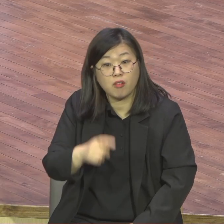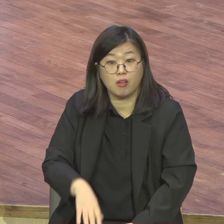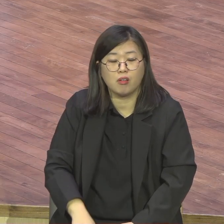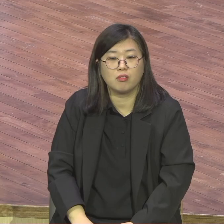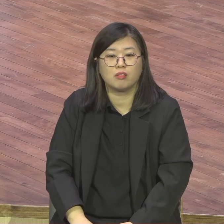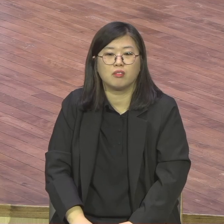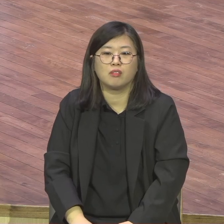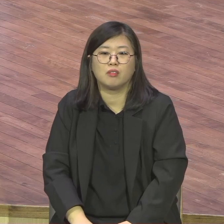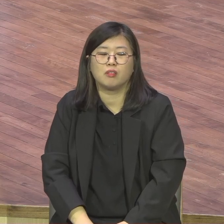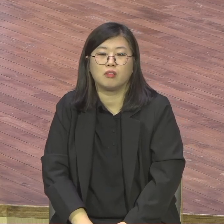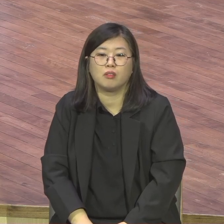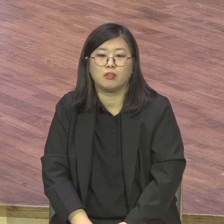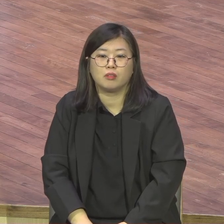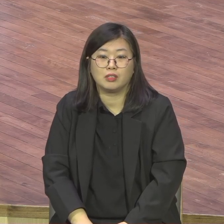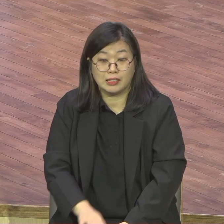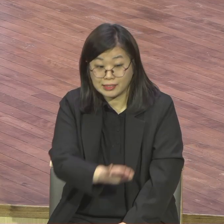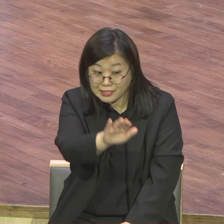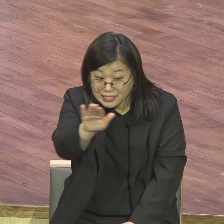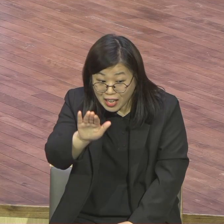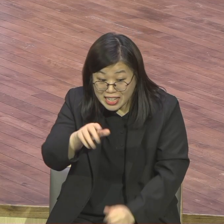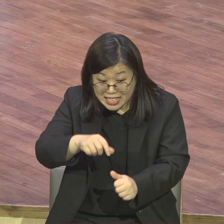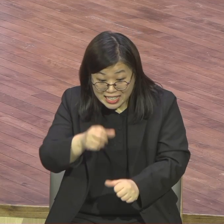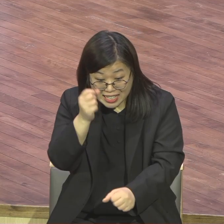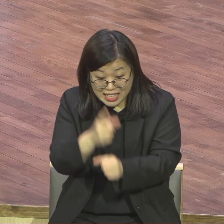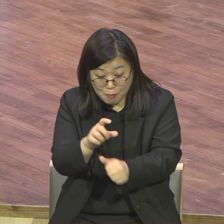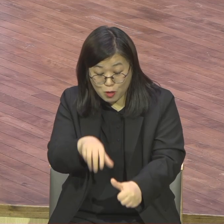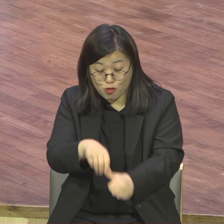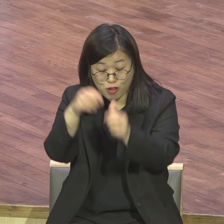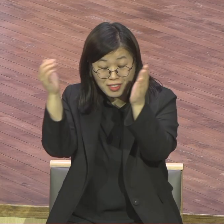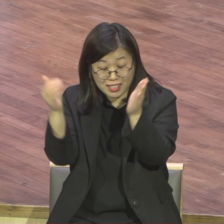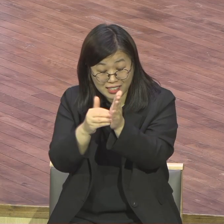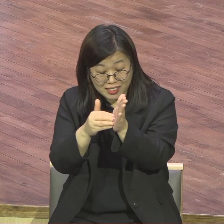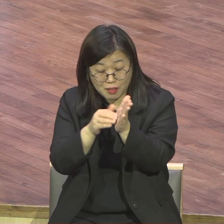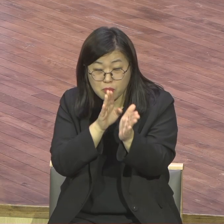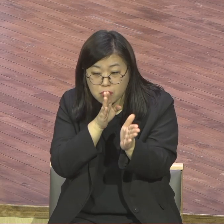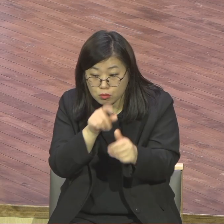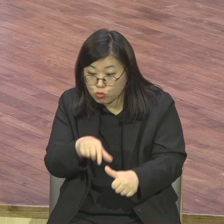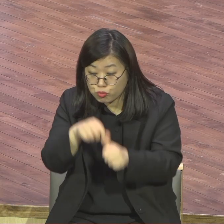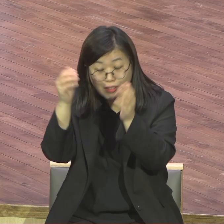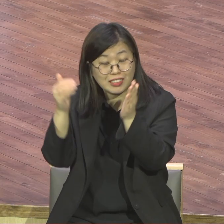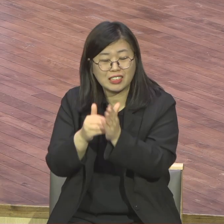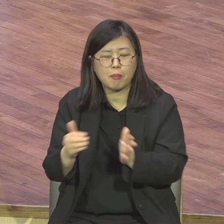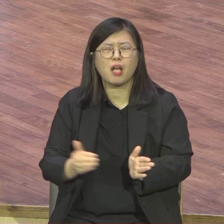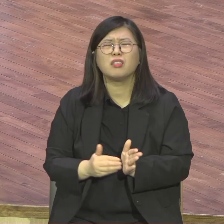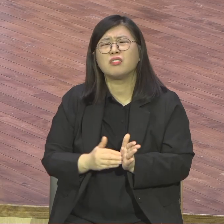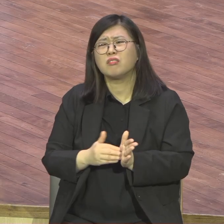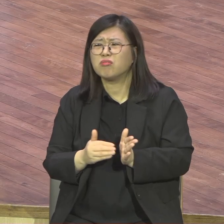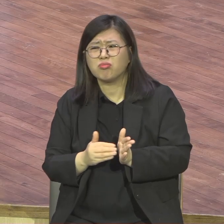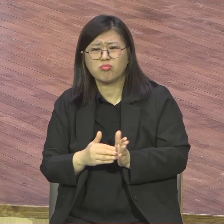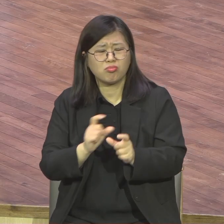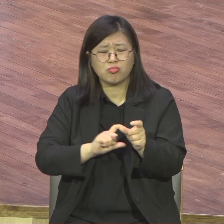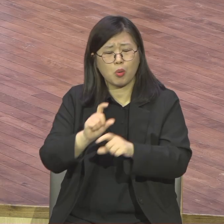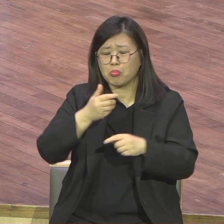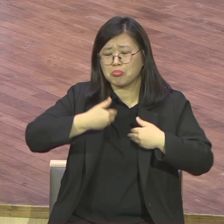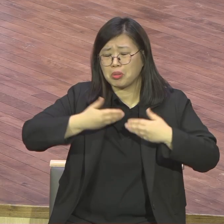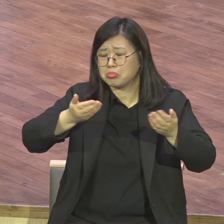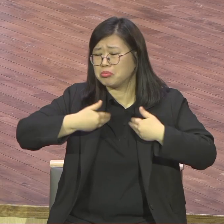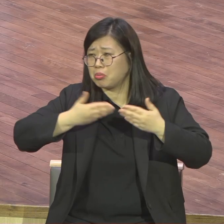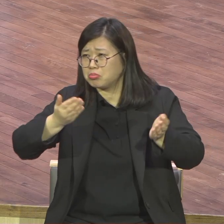구원반데 구원반데 끝났지 뭘 그렇게 또 교회가 나와 시간들에 바쁘고 피곤하고 잠잘 시간도 없는데 뭐 또 직분 맡아서 하라고